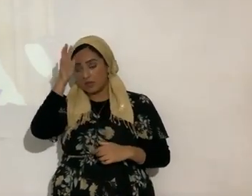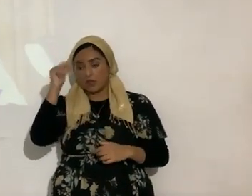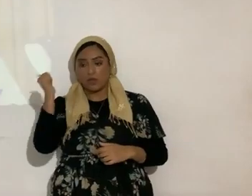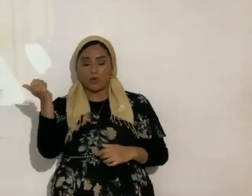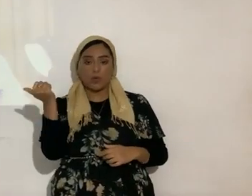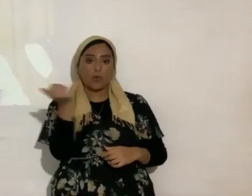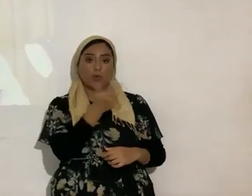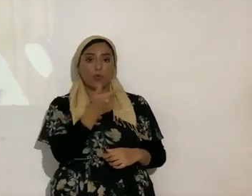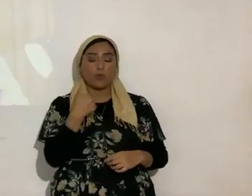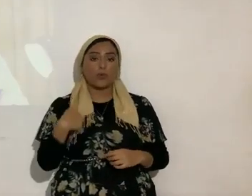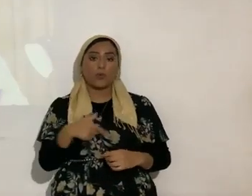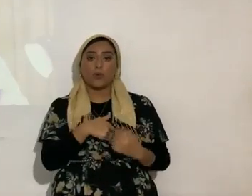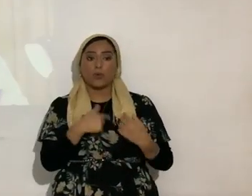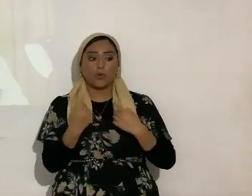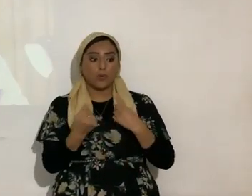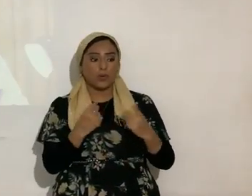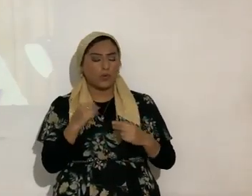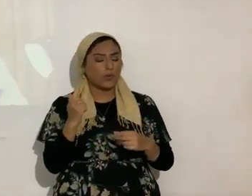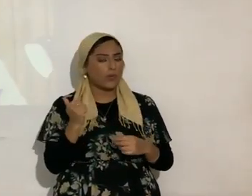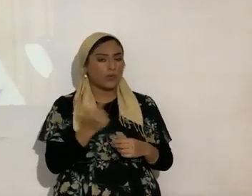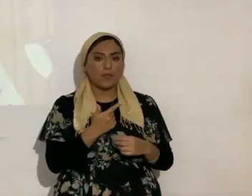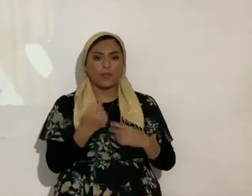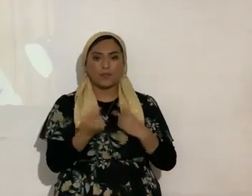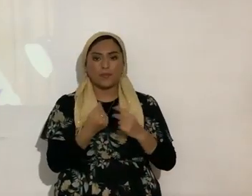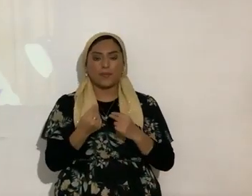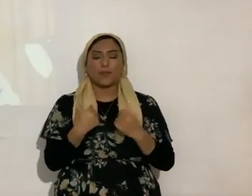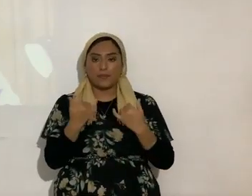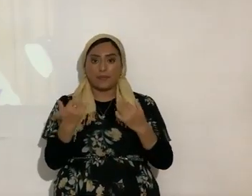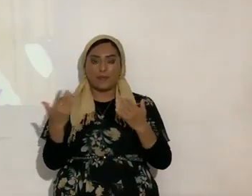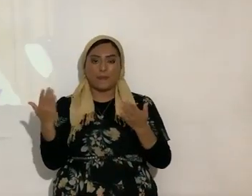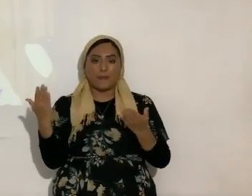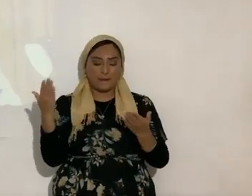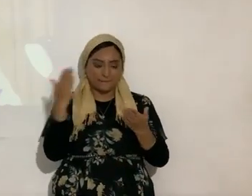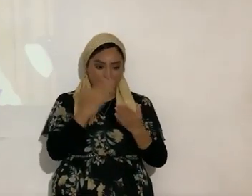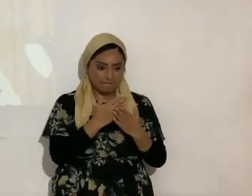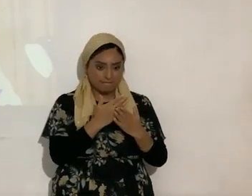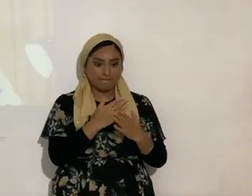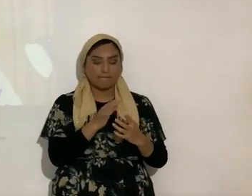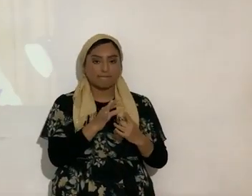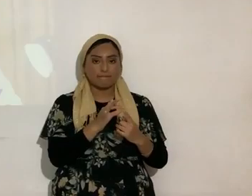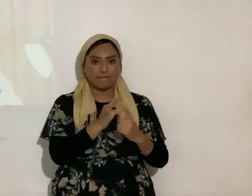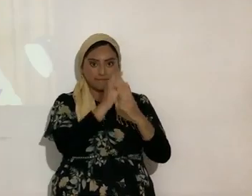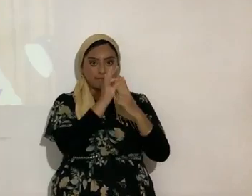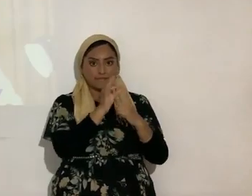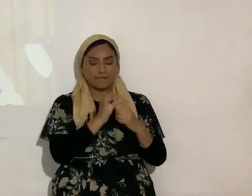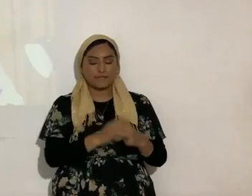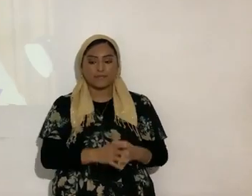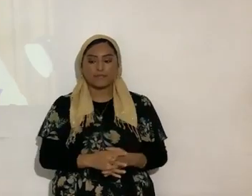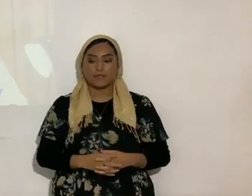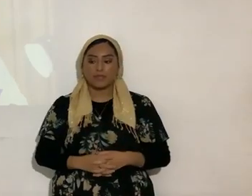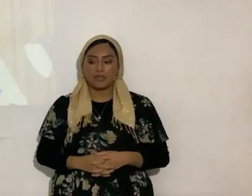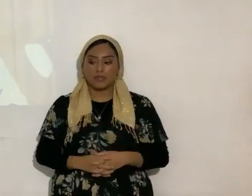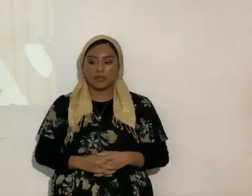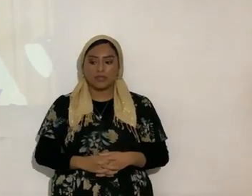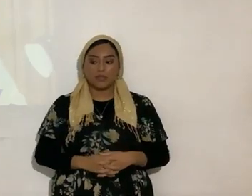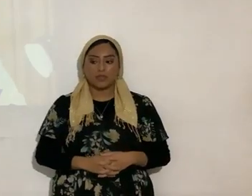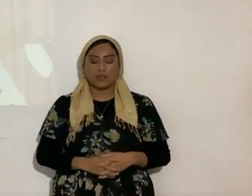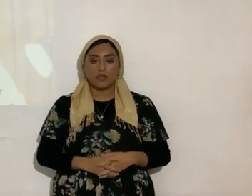que hagamos todo y ahorita quiero llegar a un punto ya climático o sea un clima es más bien todo lo que hagamos